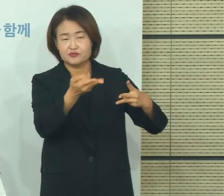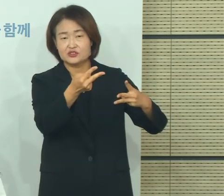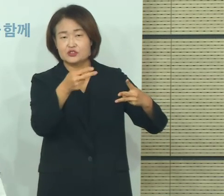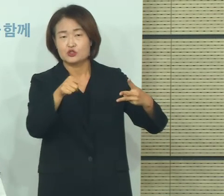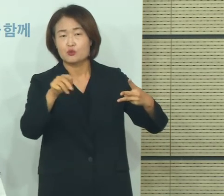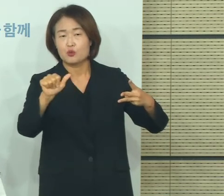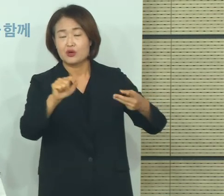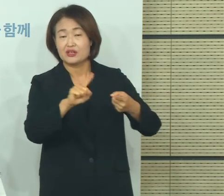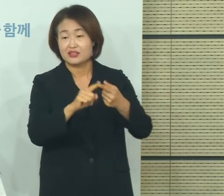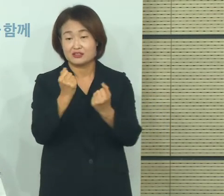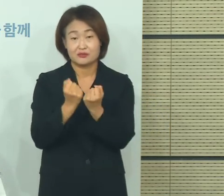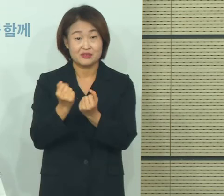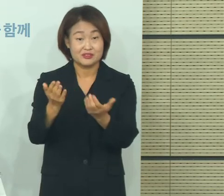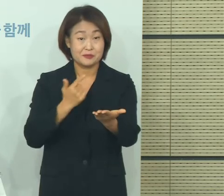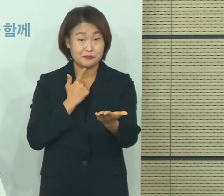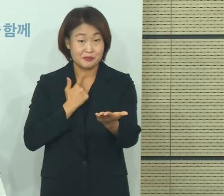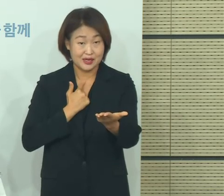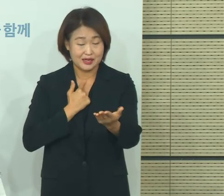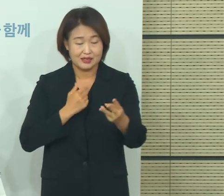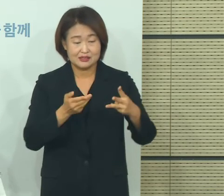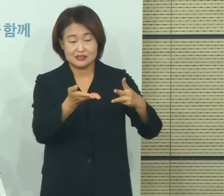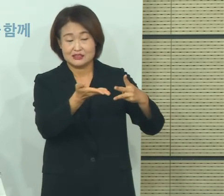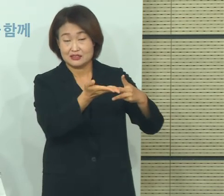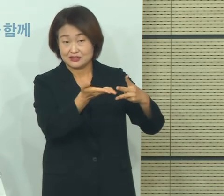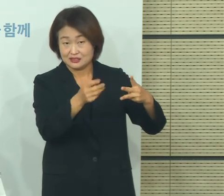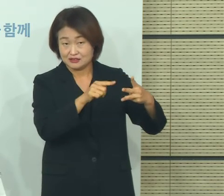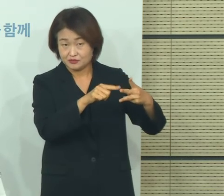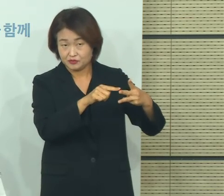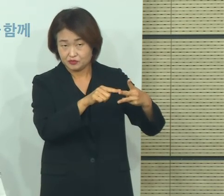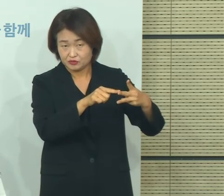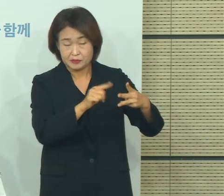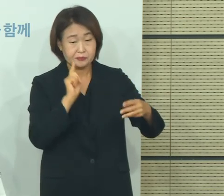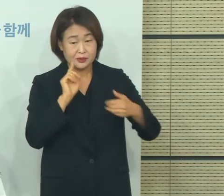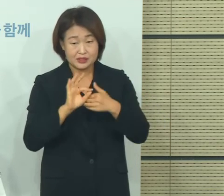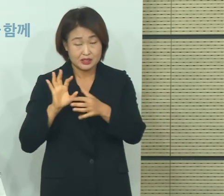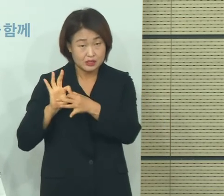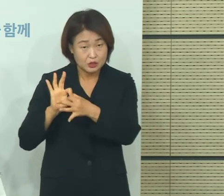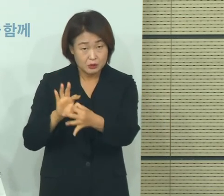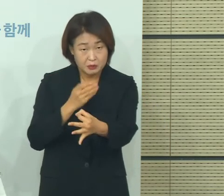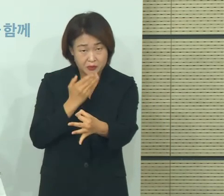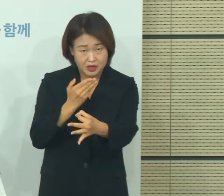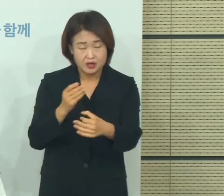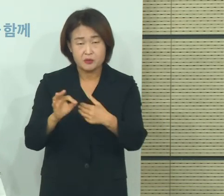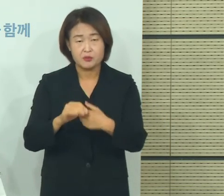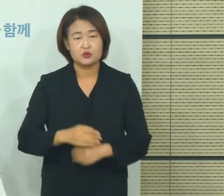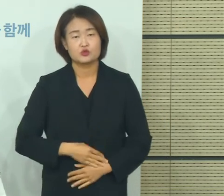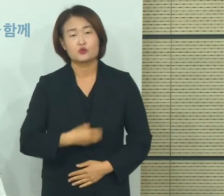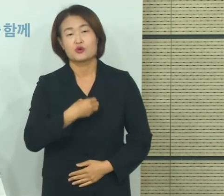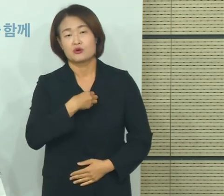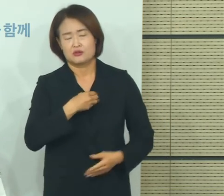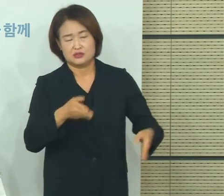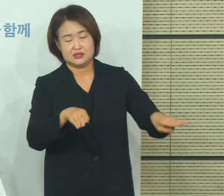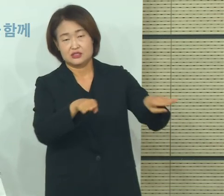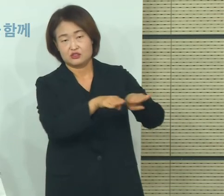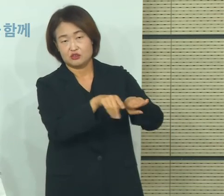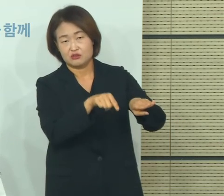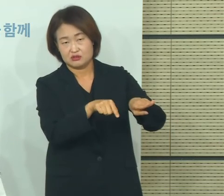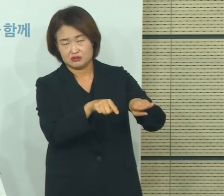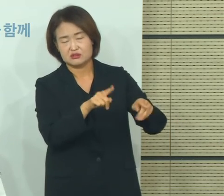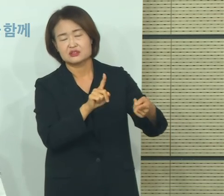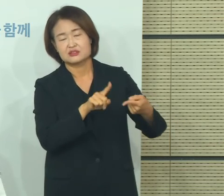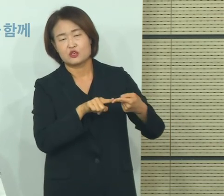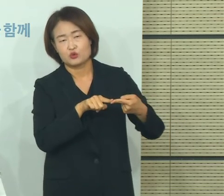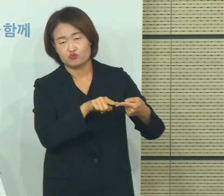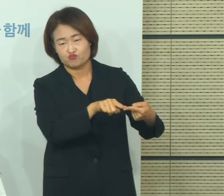부분을 설명을 드렸던 거고요. 2단계 조치는 아마 유지가 된다면 고위험 시설에 대한 부분들은 그대로 유지될 가능성이